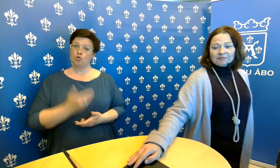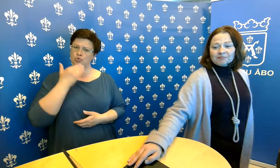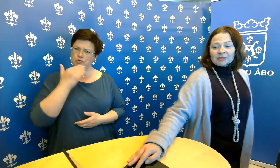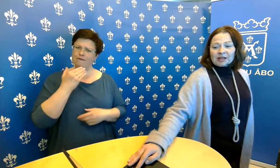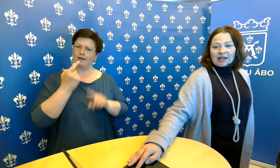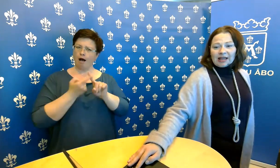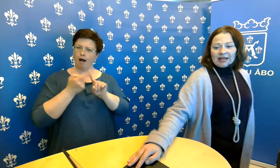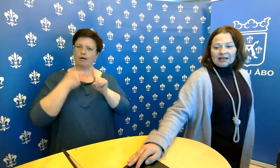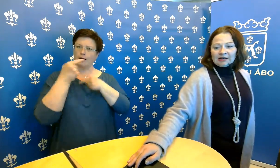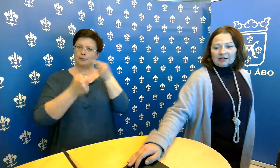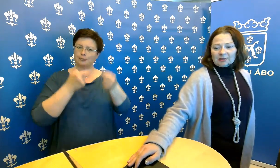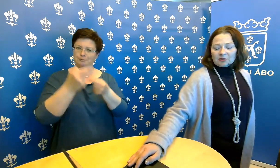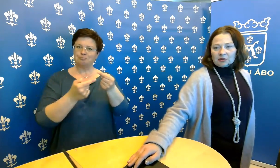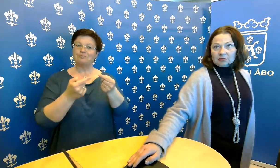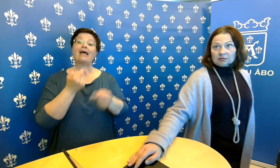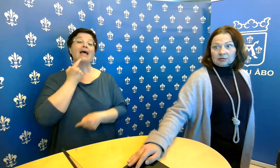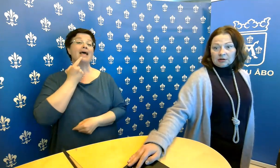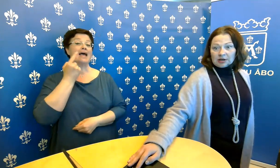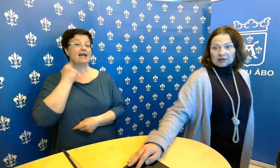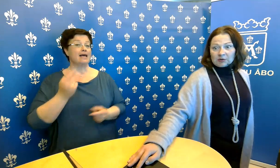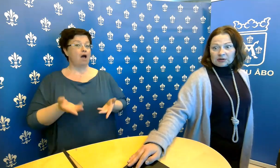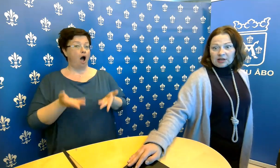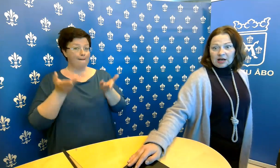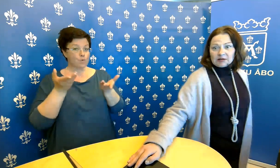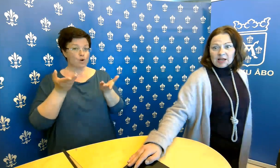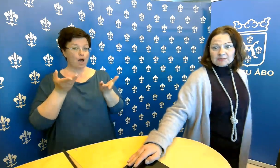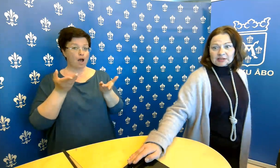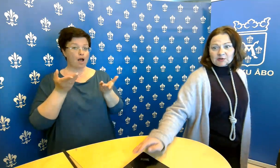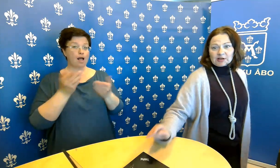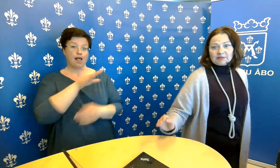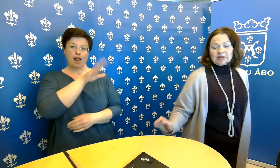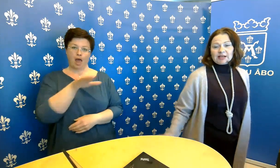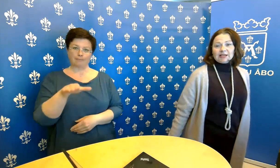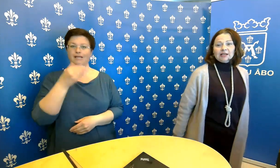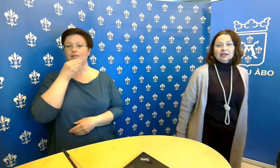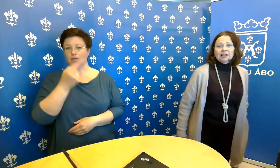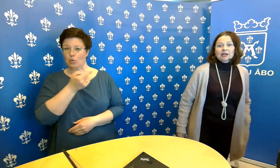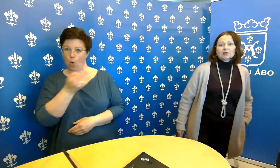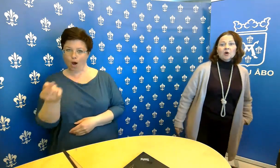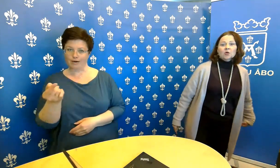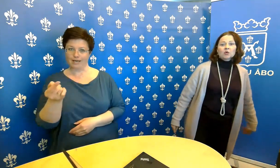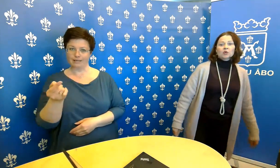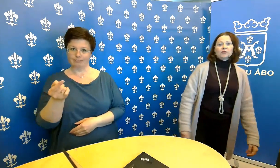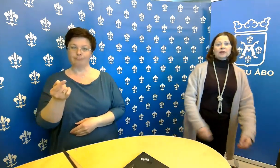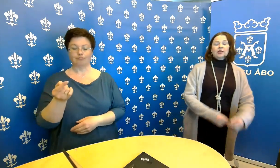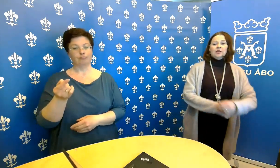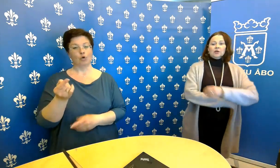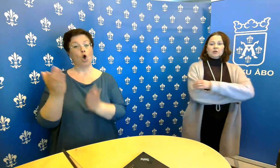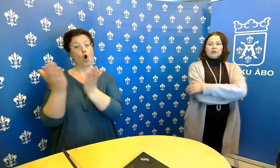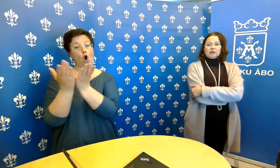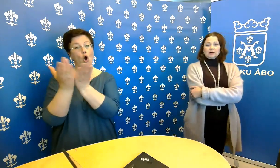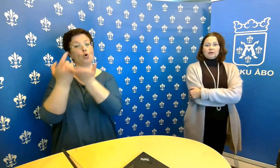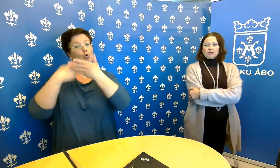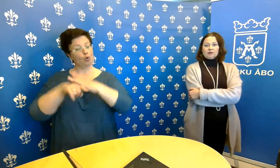hyvin. Eilen aamulla lapset ja nuoret menneet kouluun hyvin